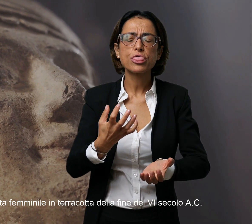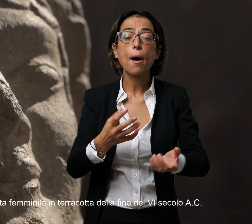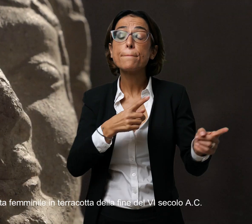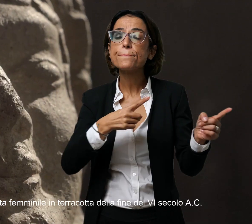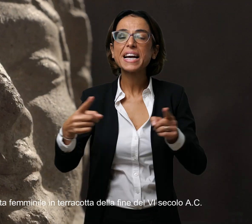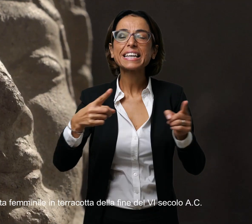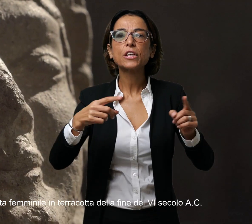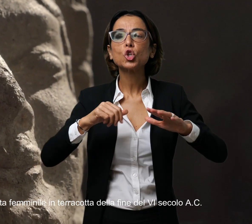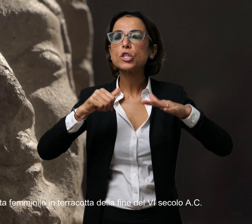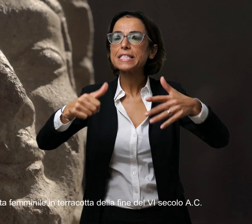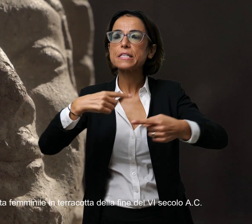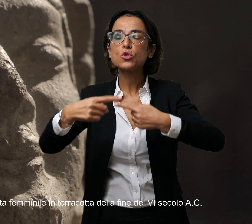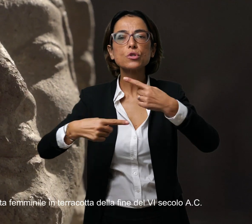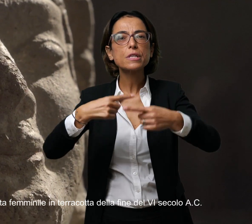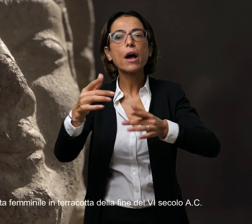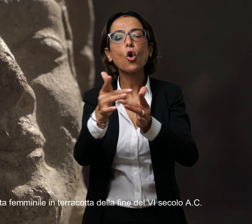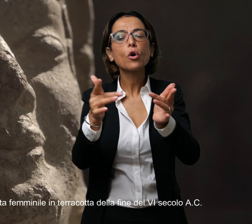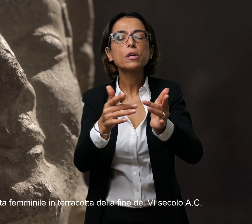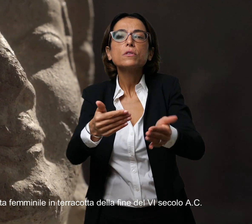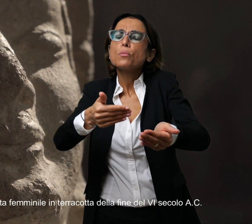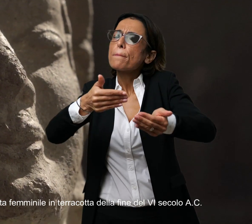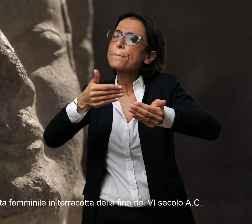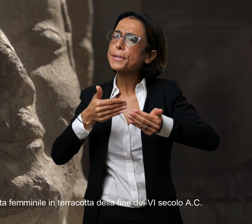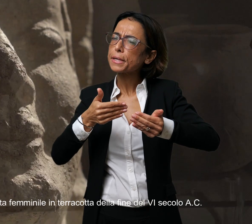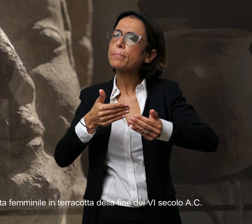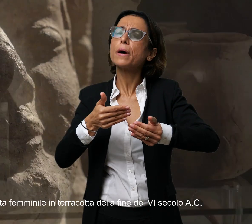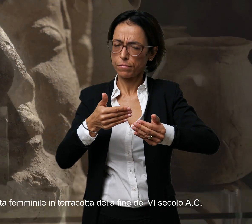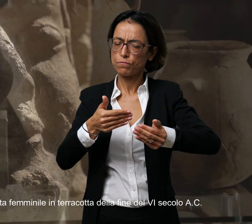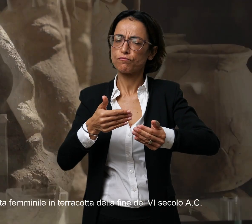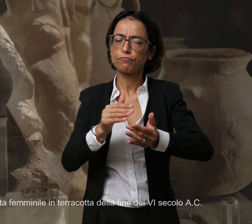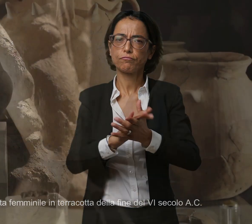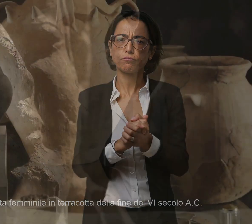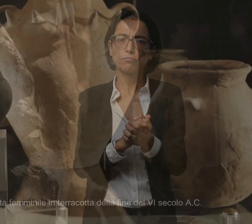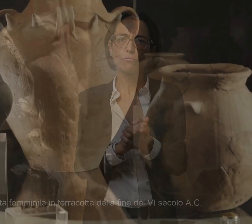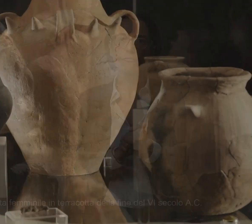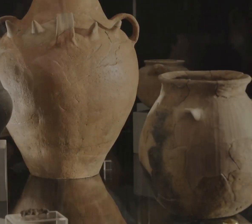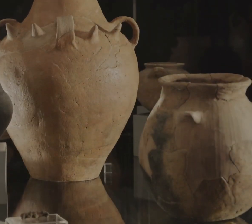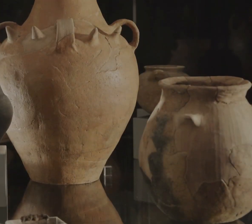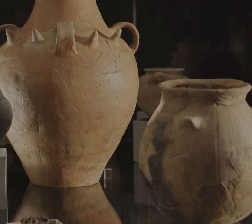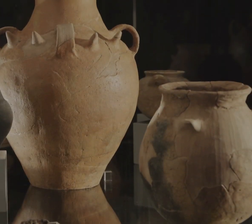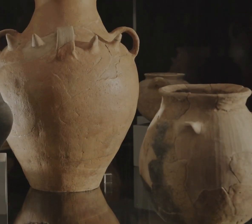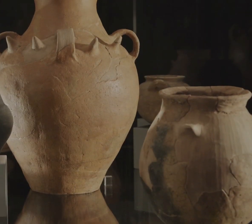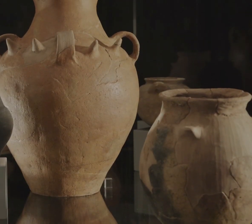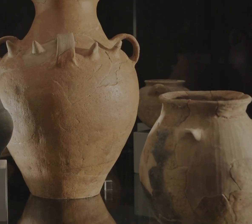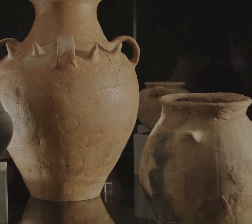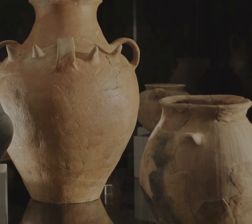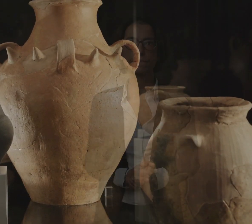avanti cristo e i